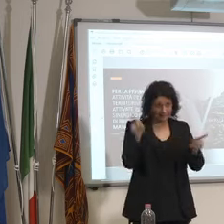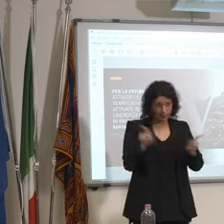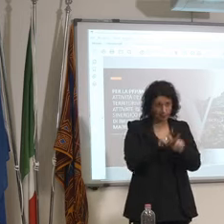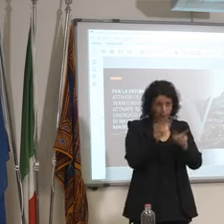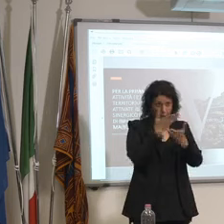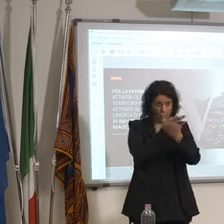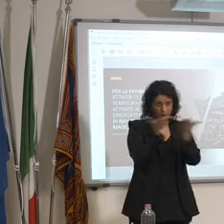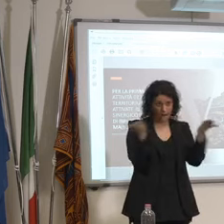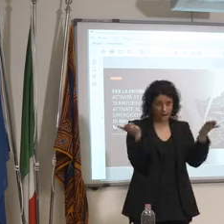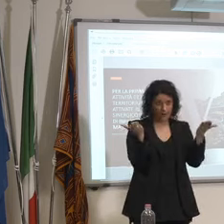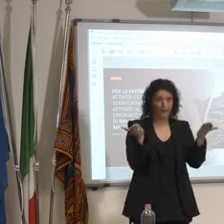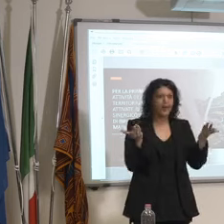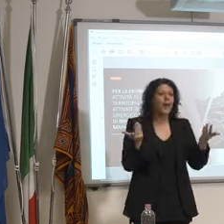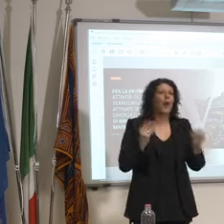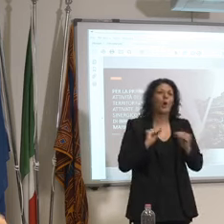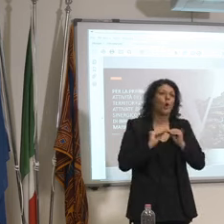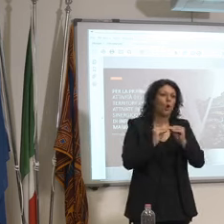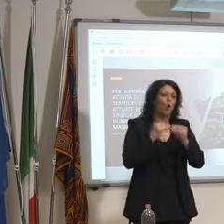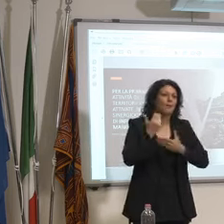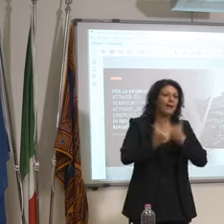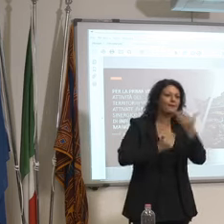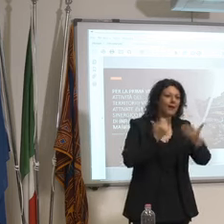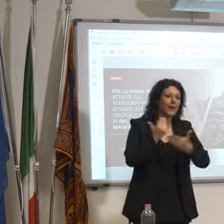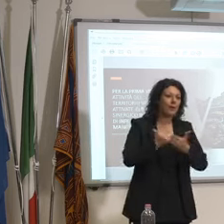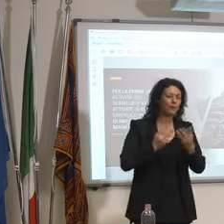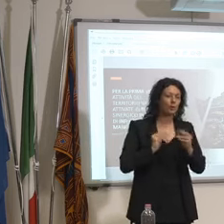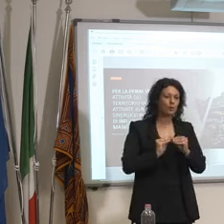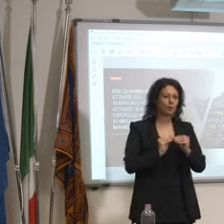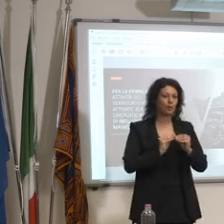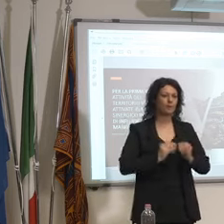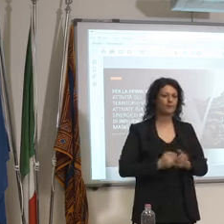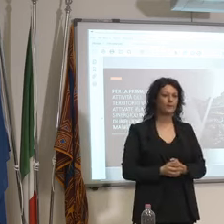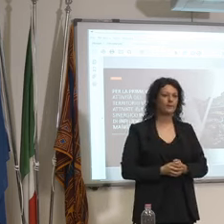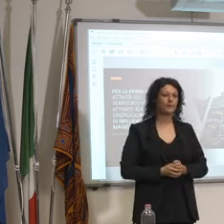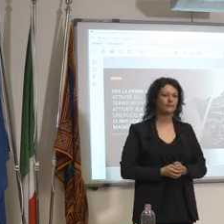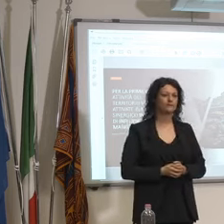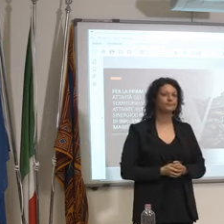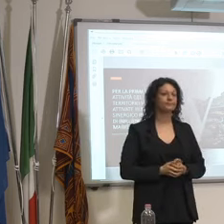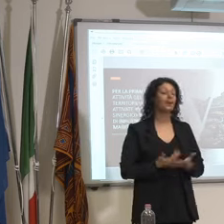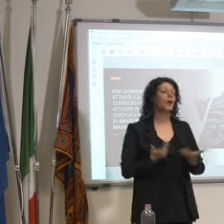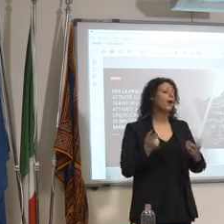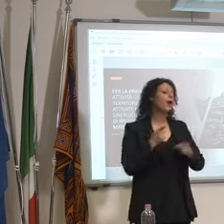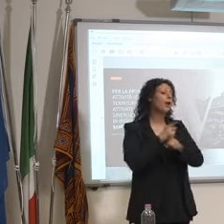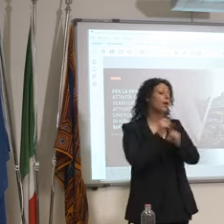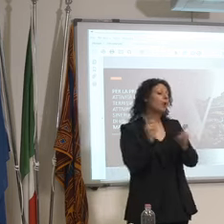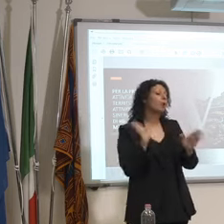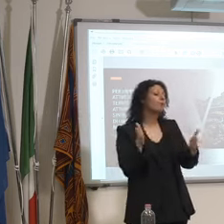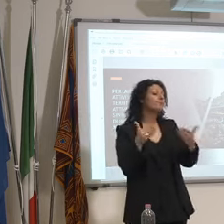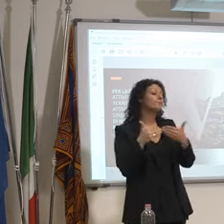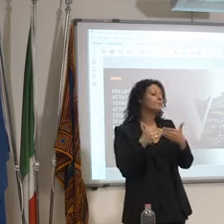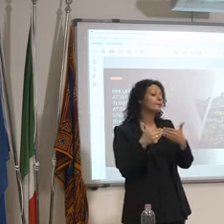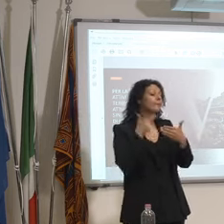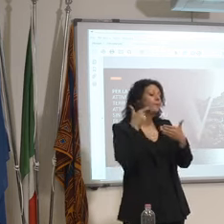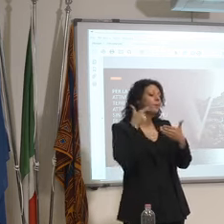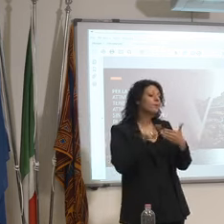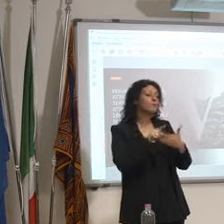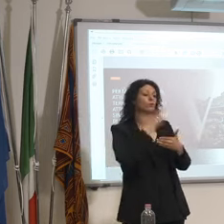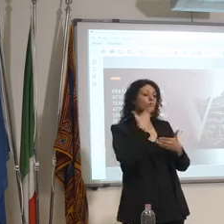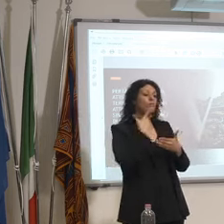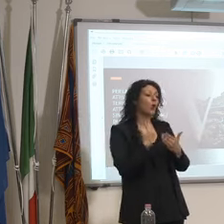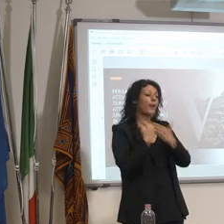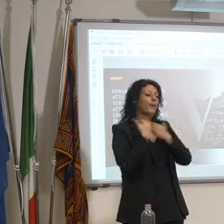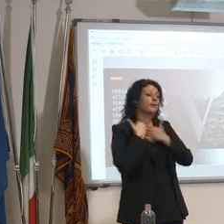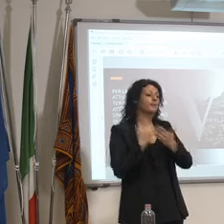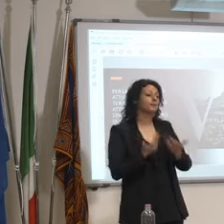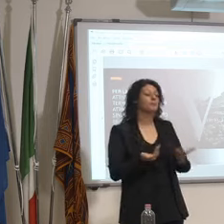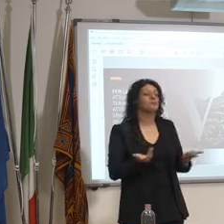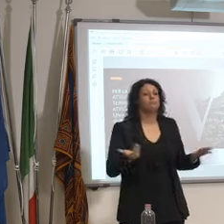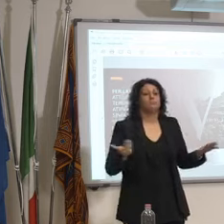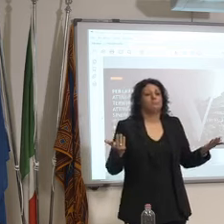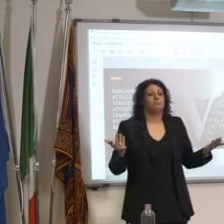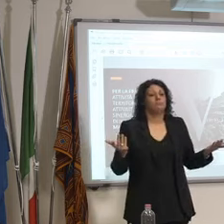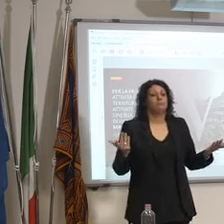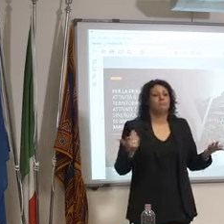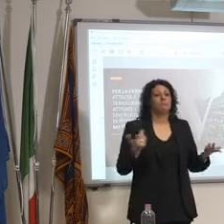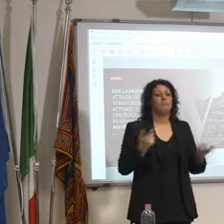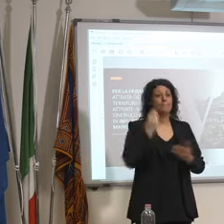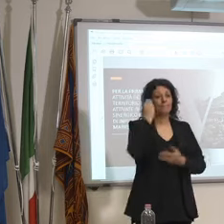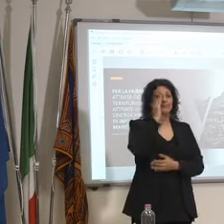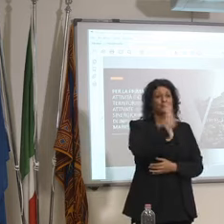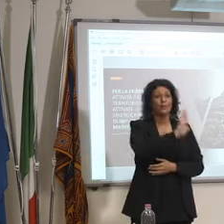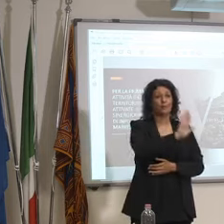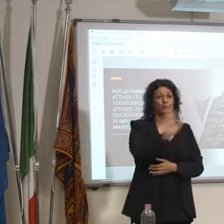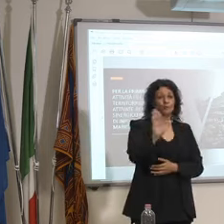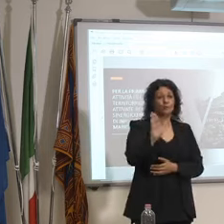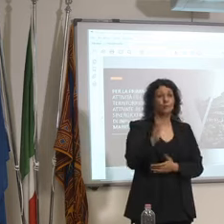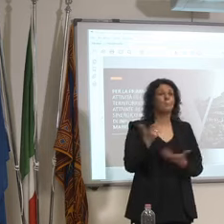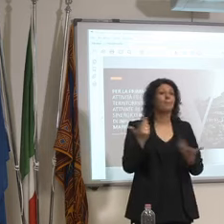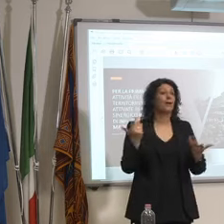questo paese non si tira mai fuori dai guai e che non aprono per questo motivo non lo so è una decisione che io rispetto ma tutti